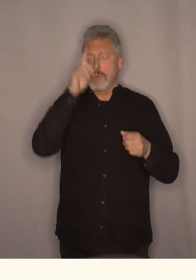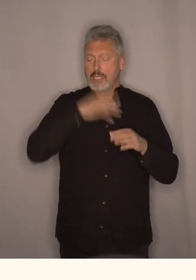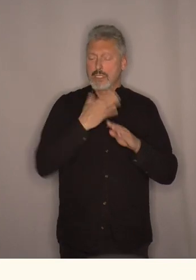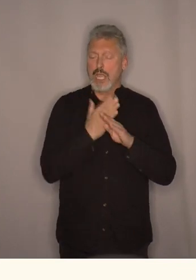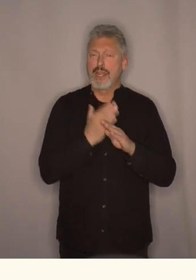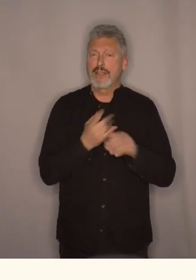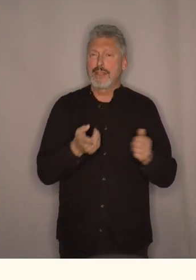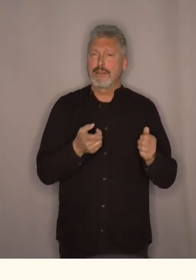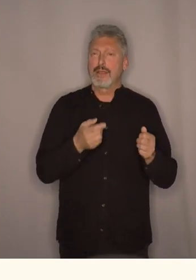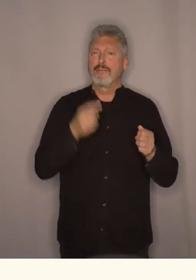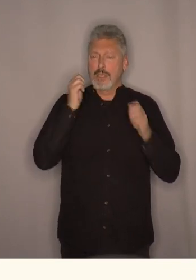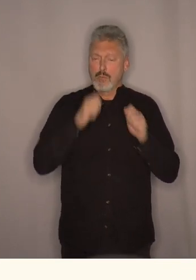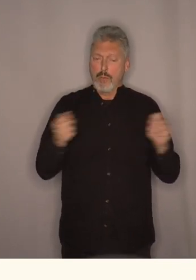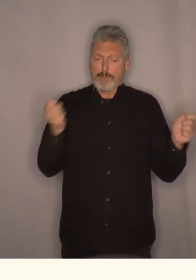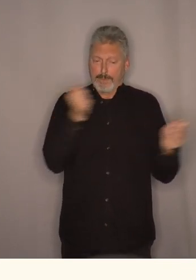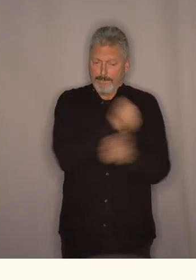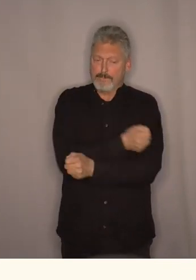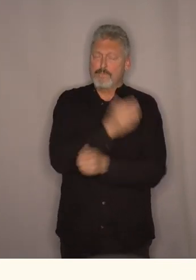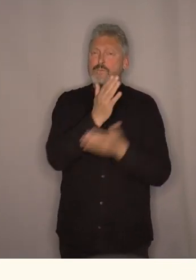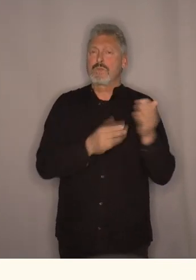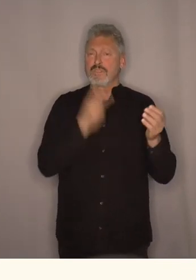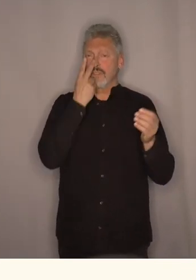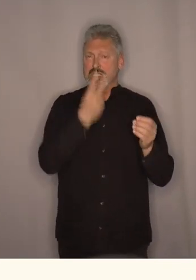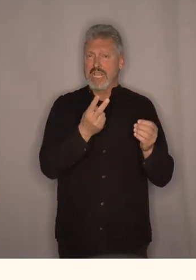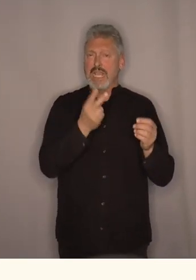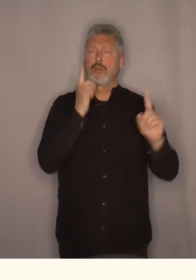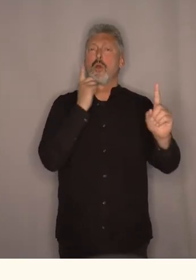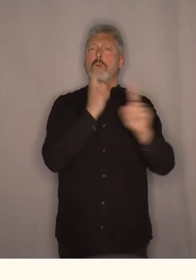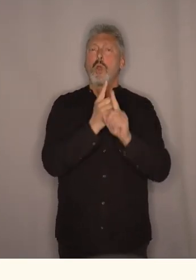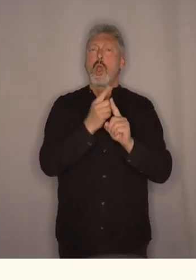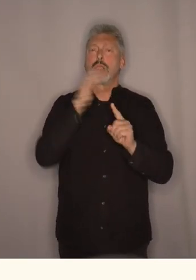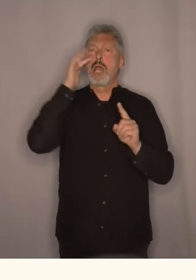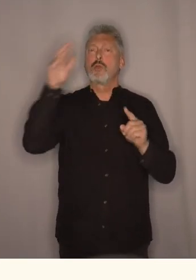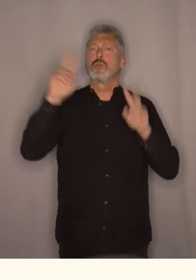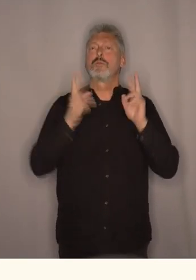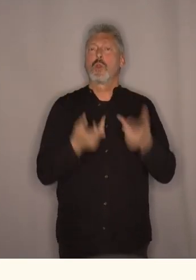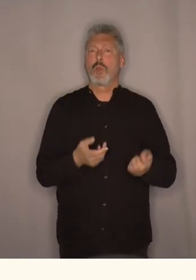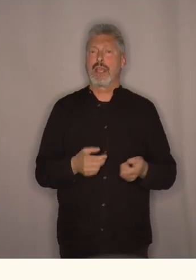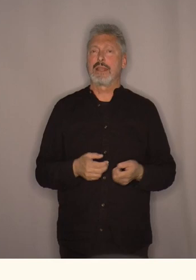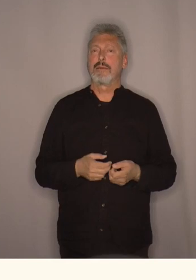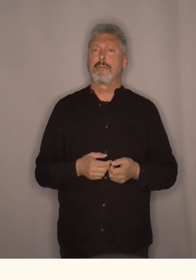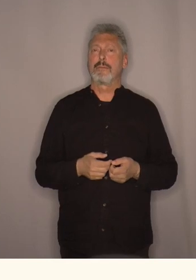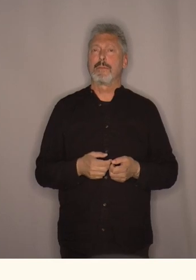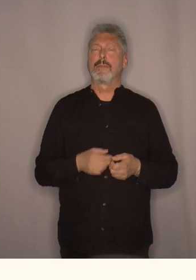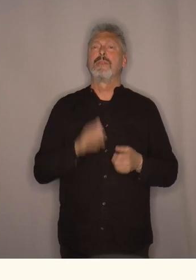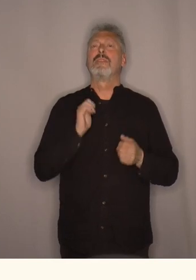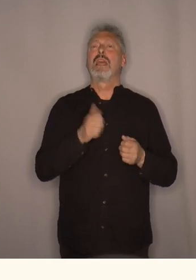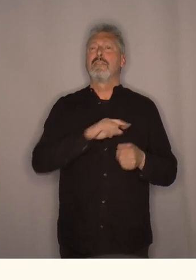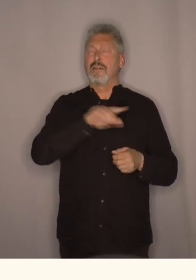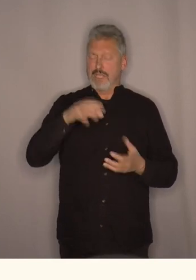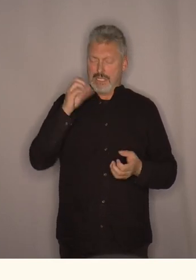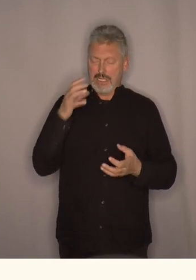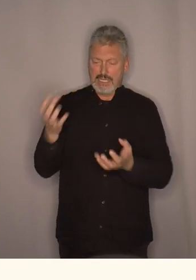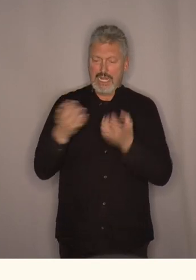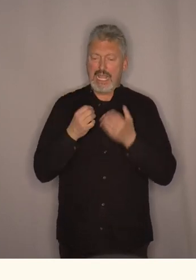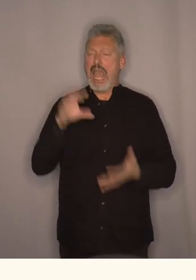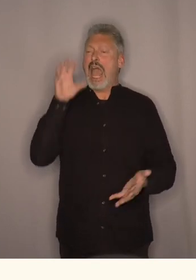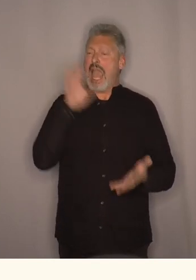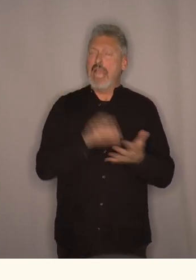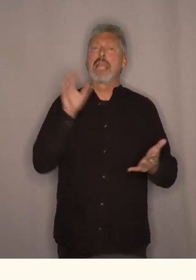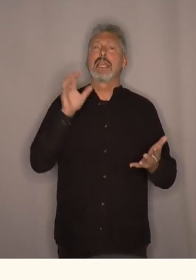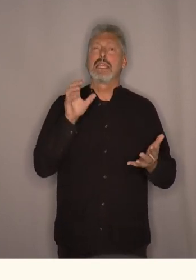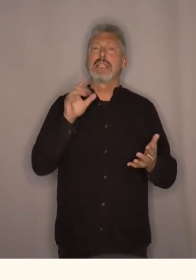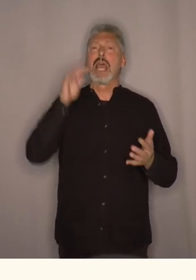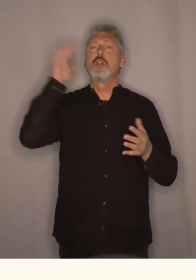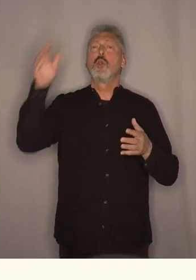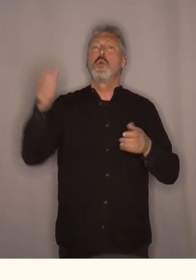å endre måten som vi ser og møter rusbrukere på. Og derfor så trenger vi en ekte rusreform, der alle